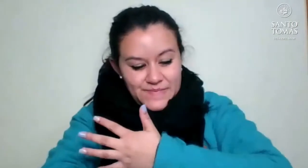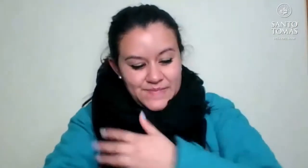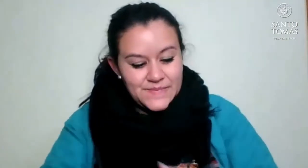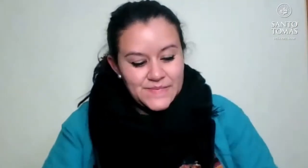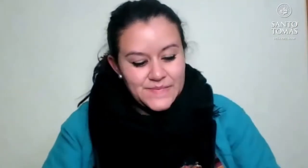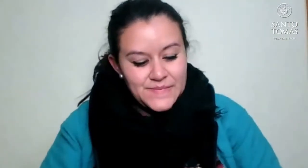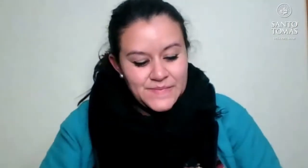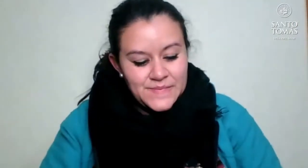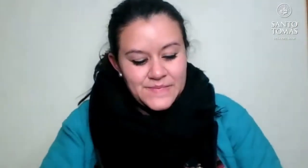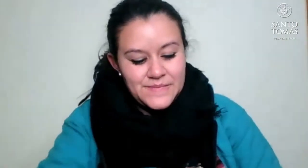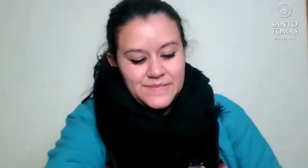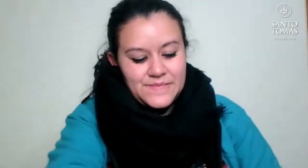Quillota.